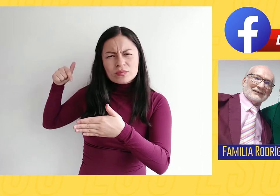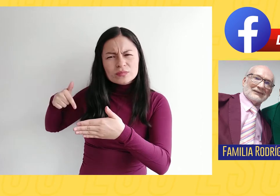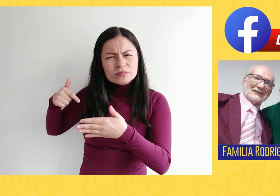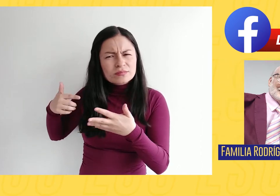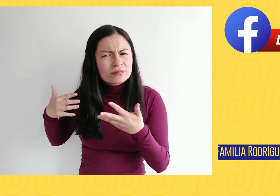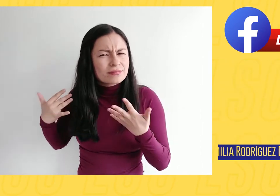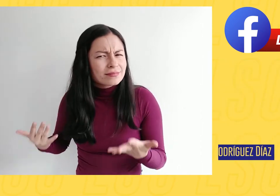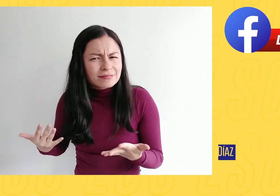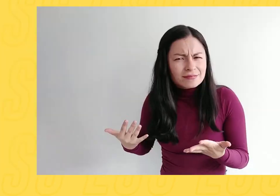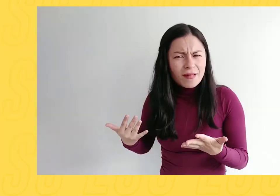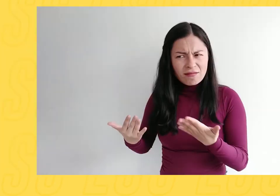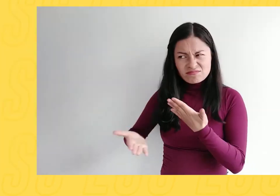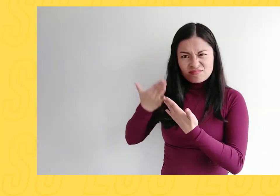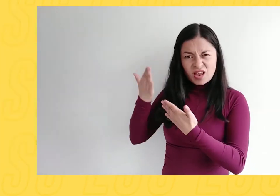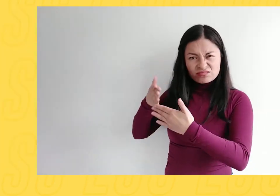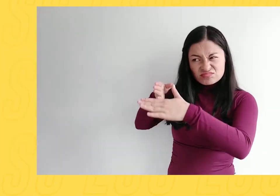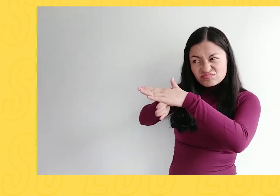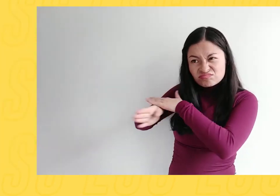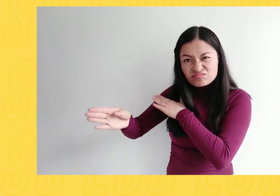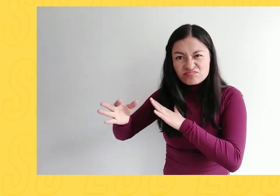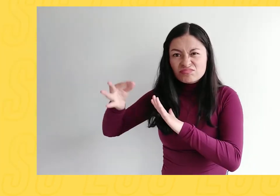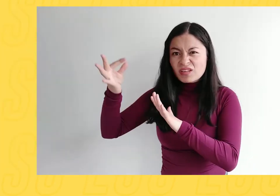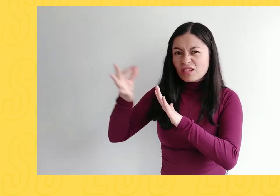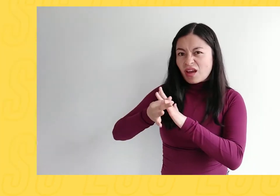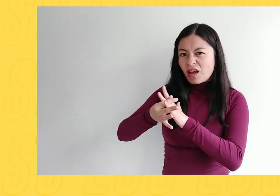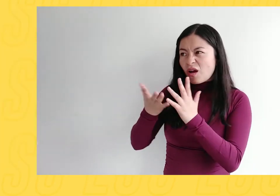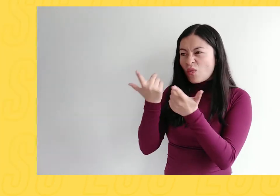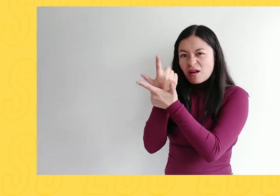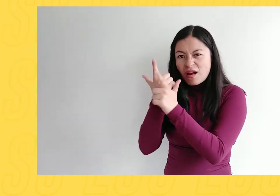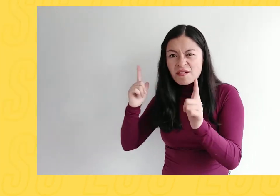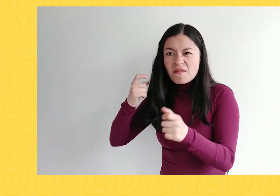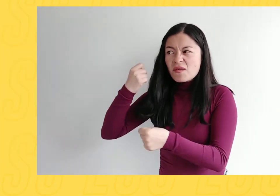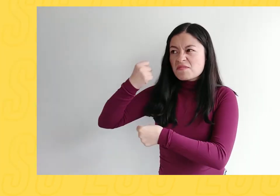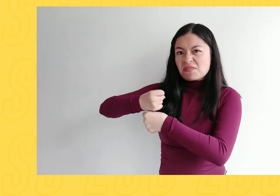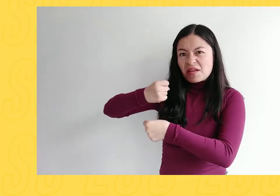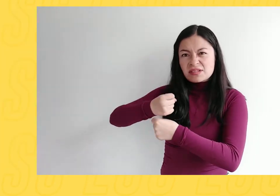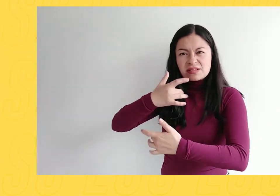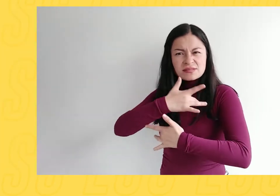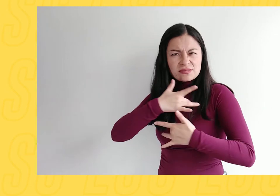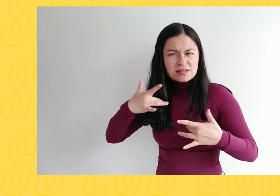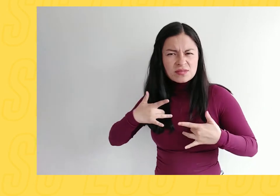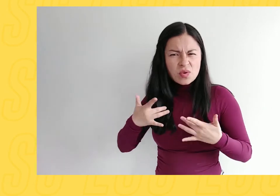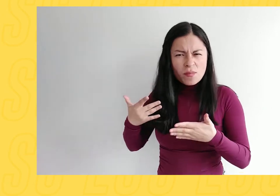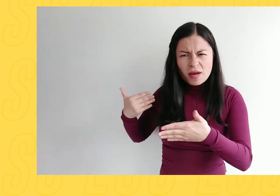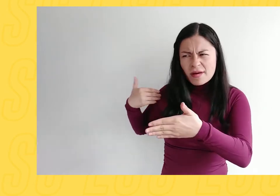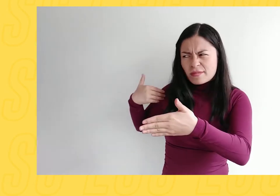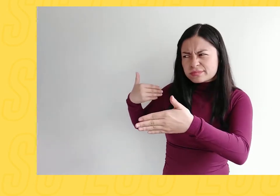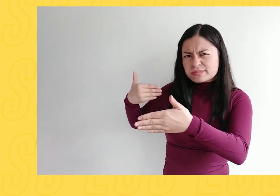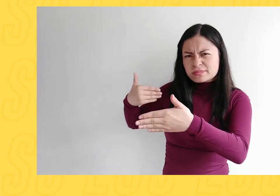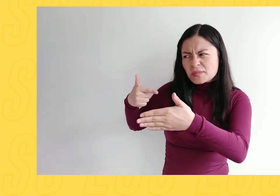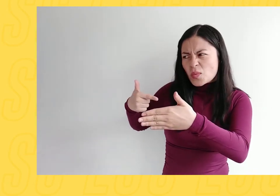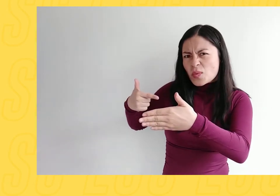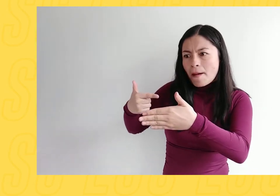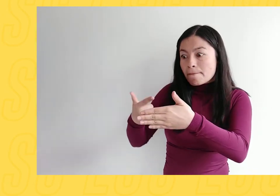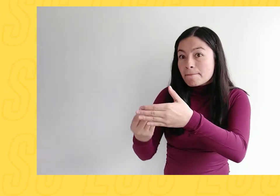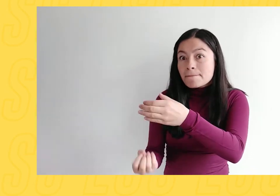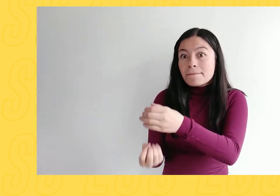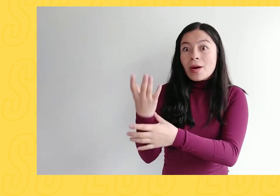padres en el pasado tenían acceso podían casarse libremente tenían acceso a la salud y